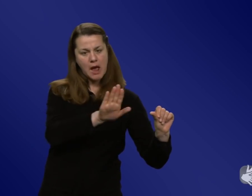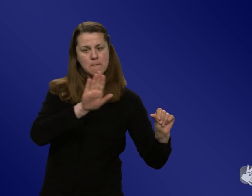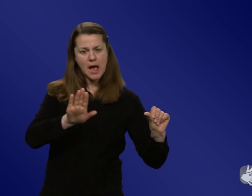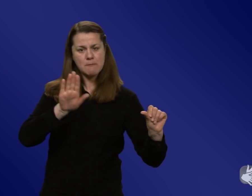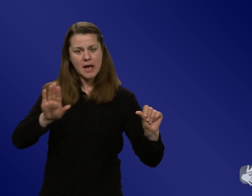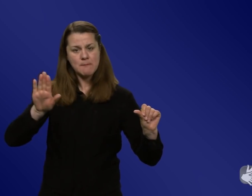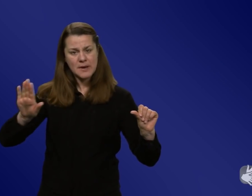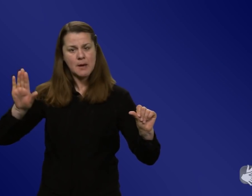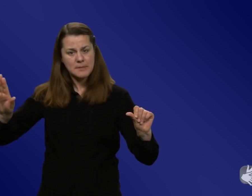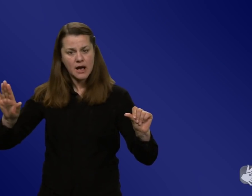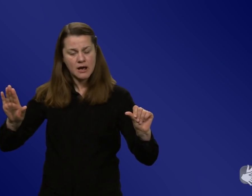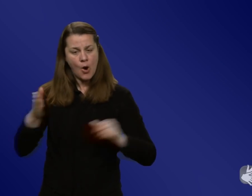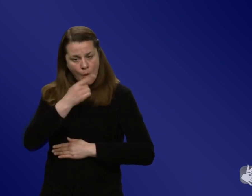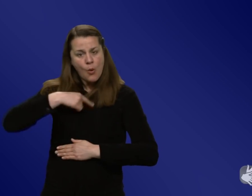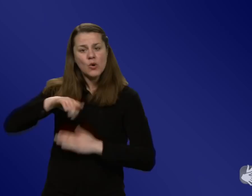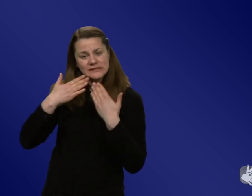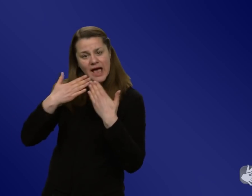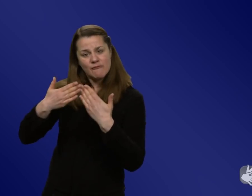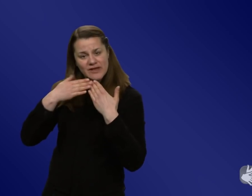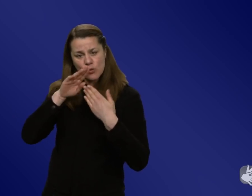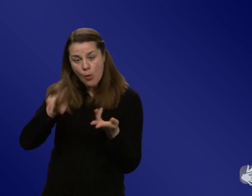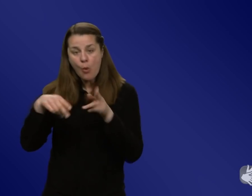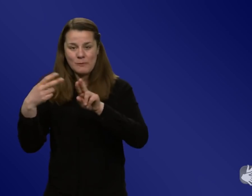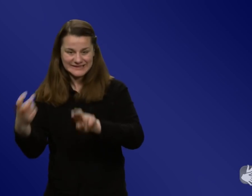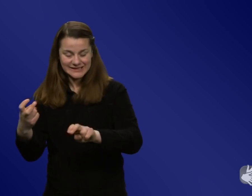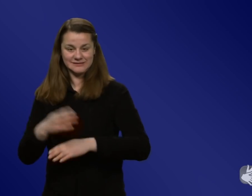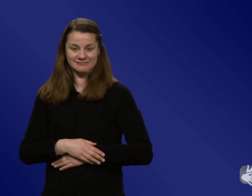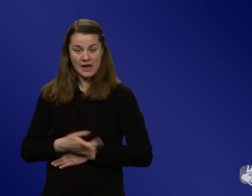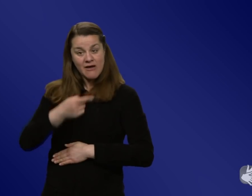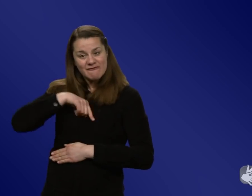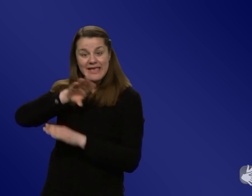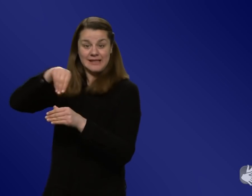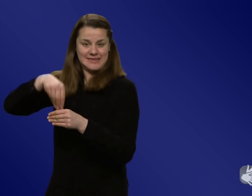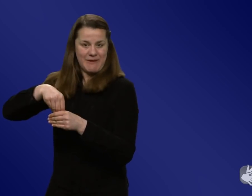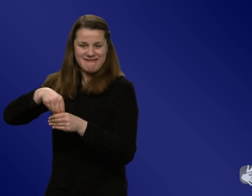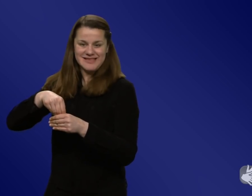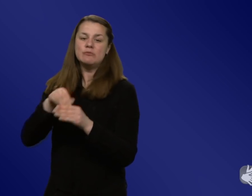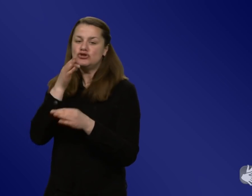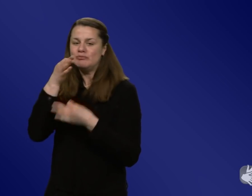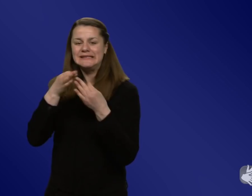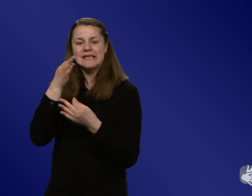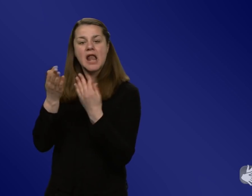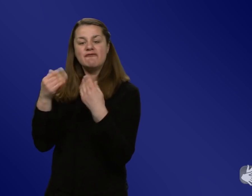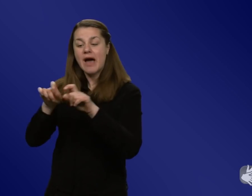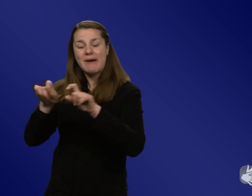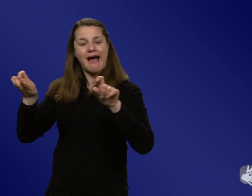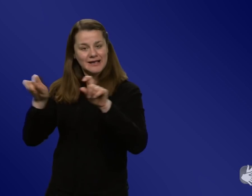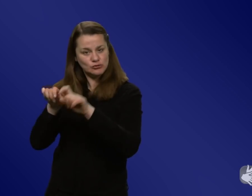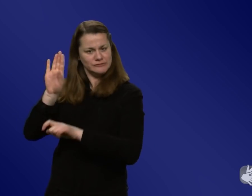letztendlich, also sind da nicht im Prozess dabei. Das liegt dann natürlich in der Hand von den Agenturen oder auch eben den entsprechenden Stellen, die die Kommunikation dann